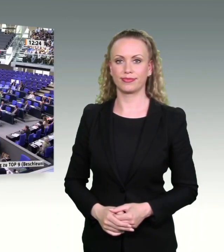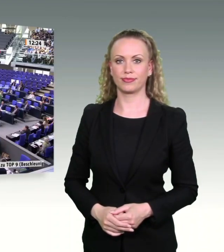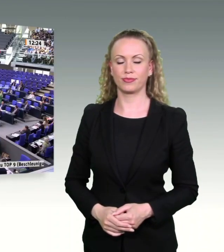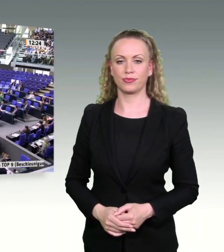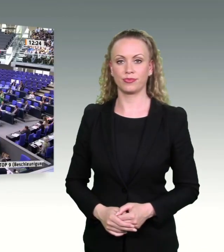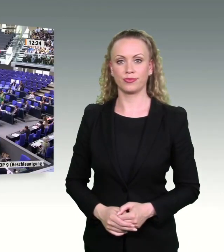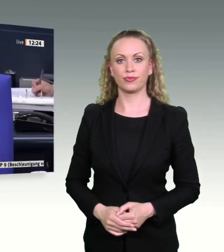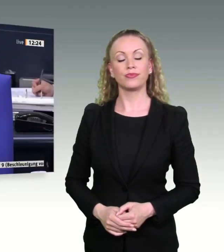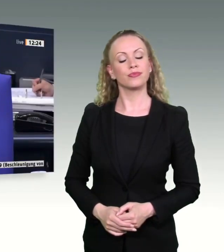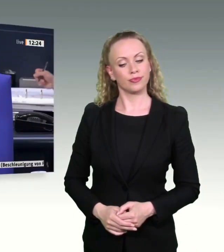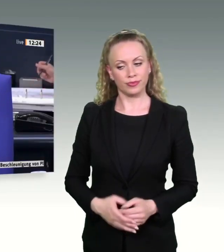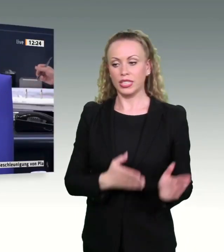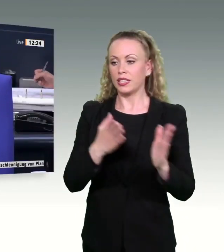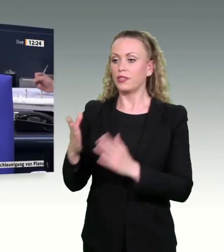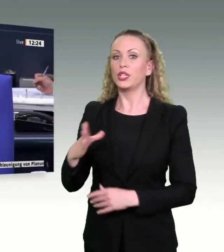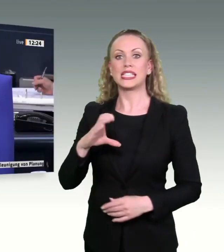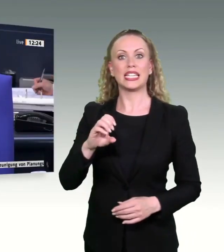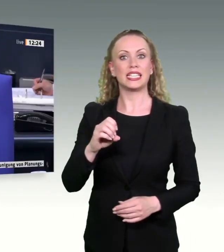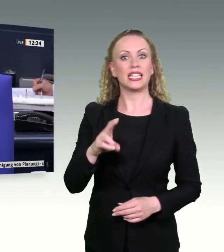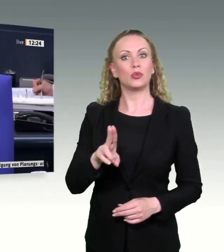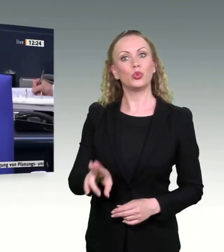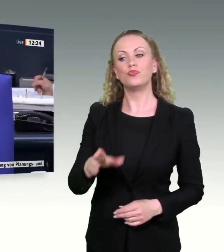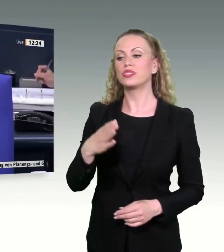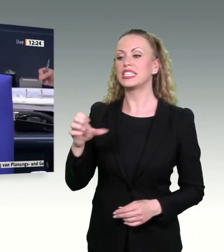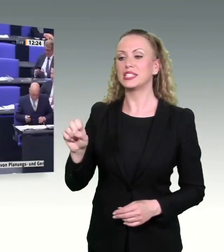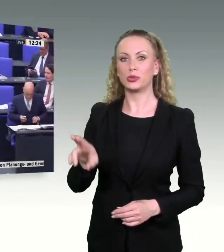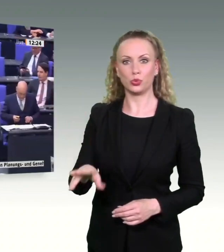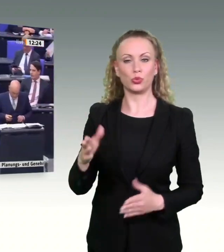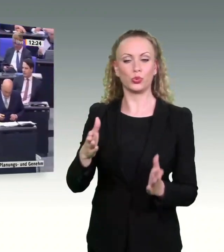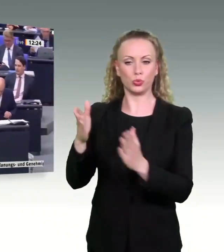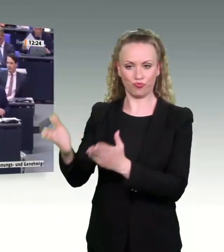Für die CDU und CSU-Fraktion hat nun Gitta Kornemann das Wort.